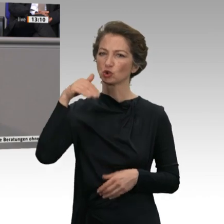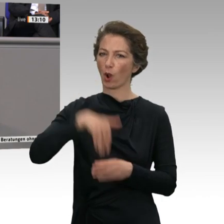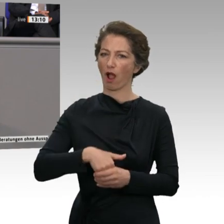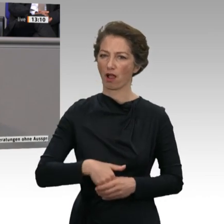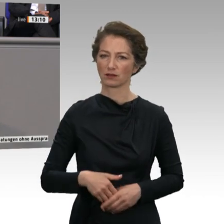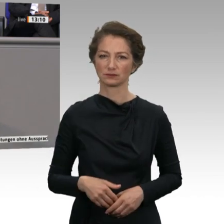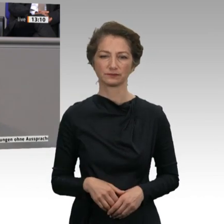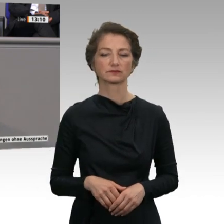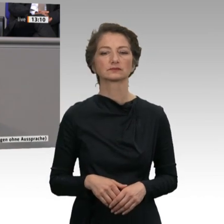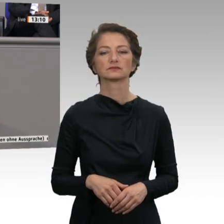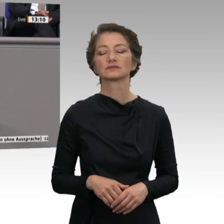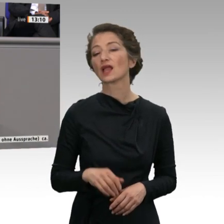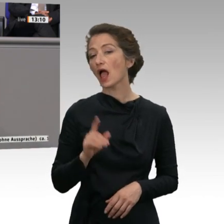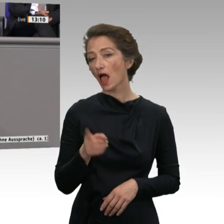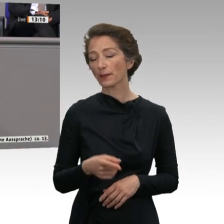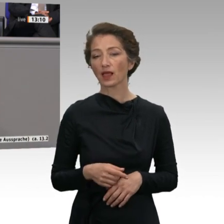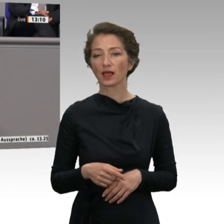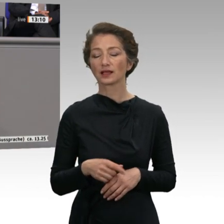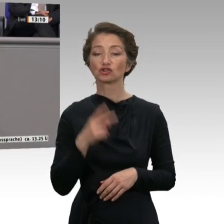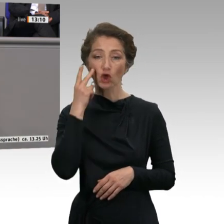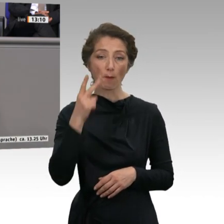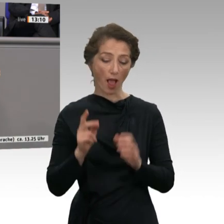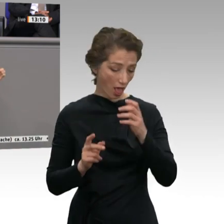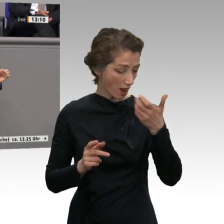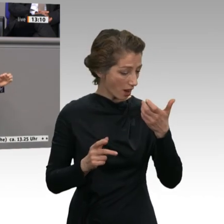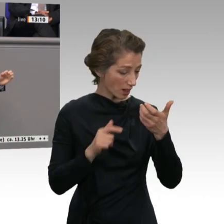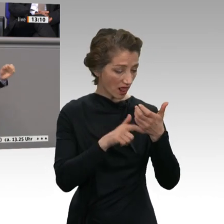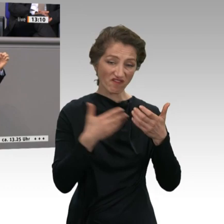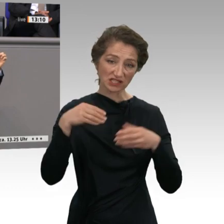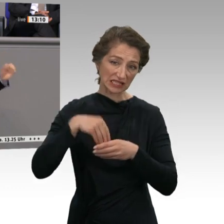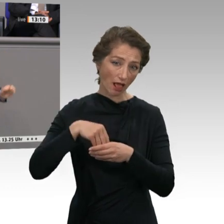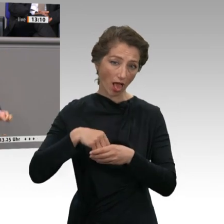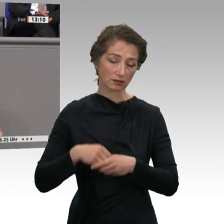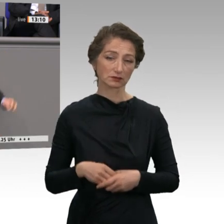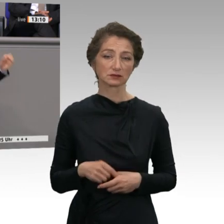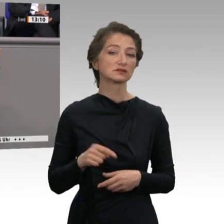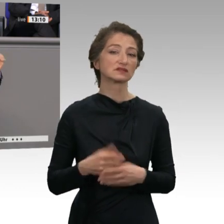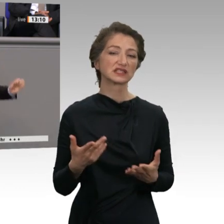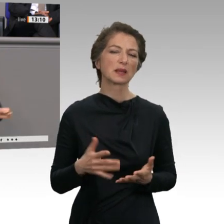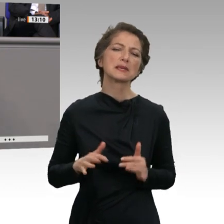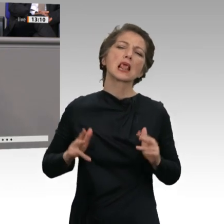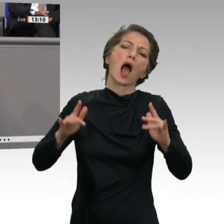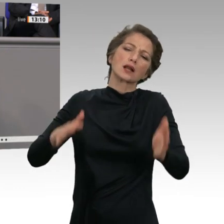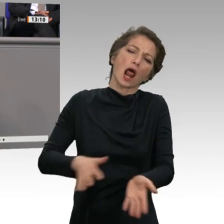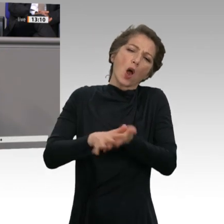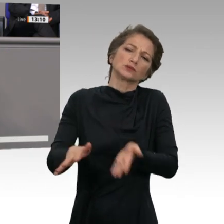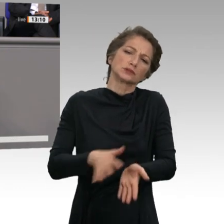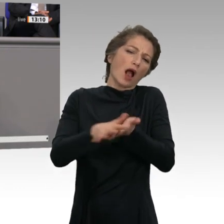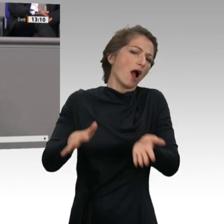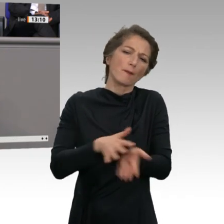ist nur lecker, solange Sie nicht auf die Zutatenliste schauen. Denn das bedeutet natürlich Milliardenausgaben, Abermilliardenausgaben. Das bedeutet,